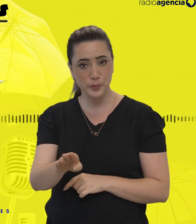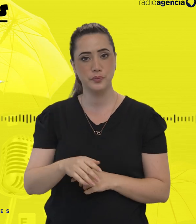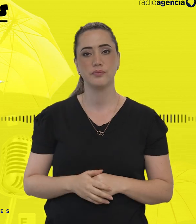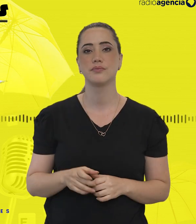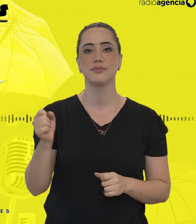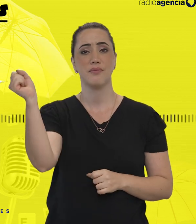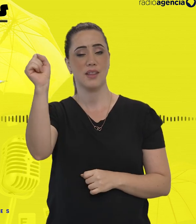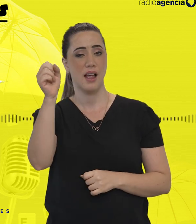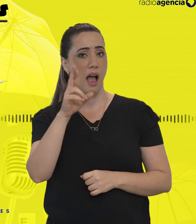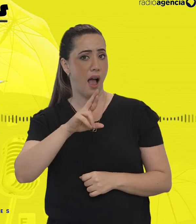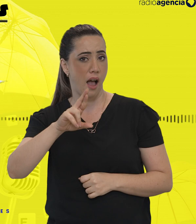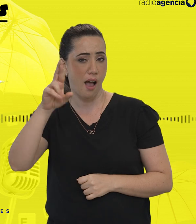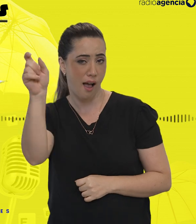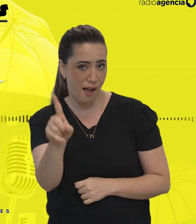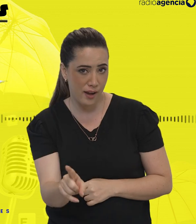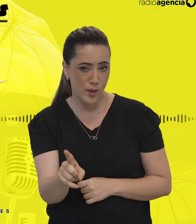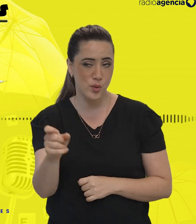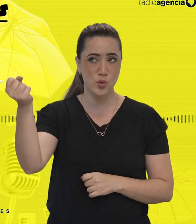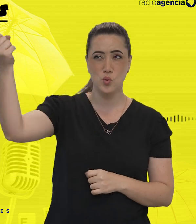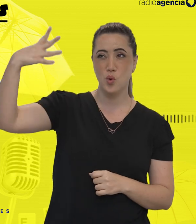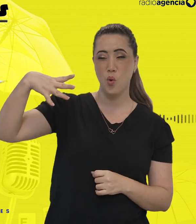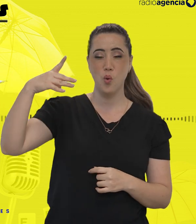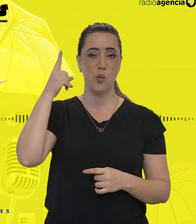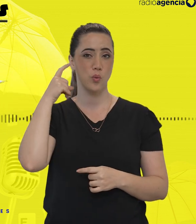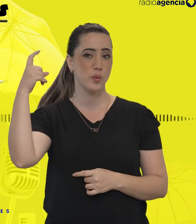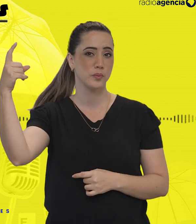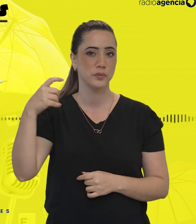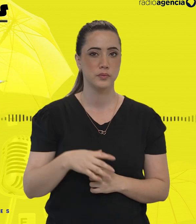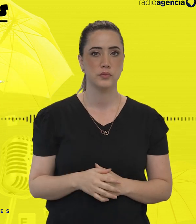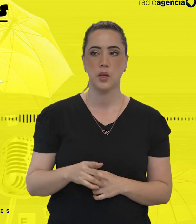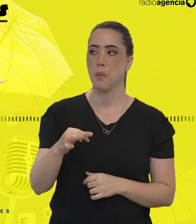Raios e trovões. Pardão!